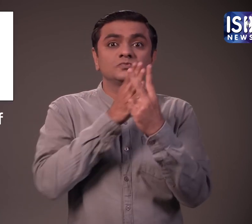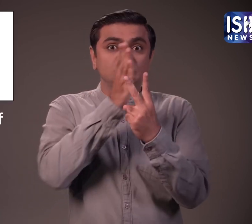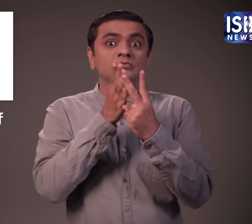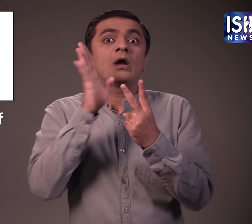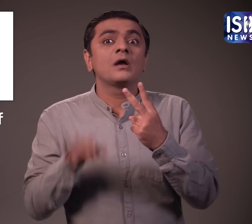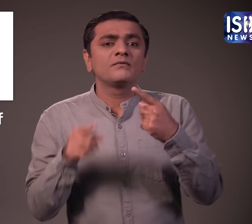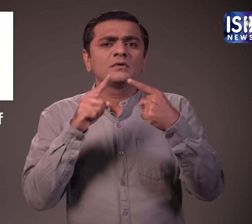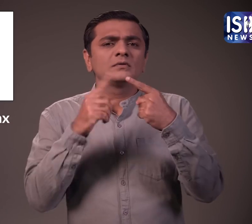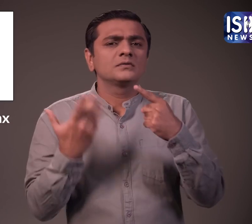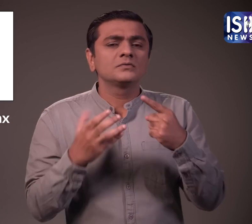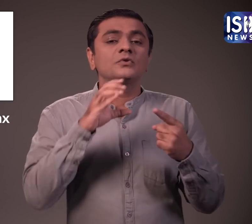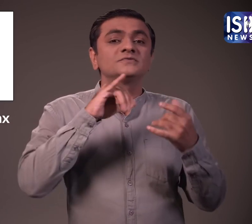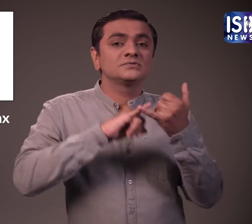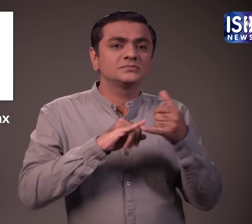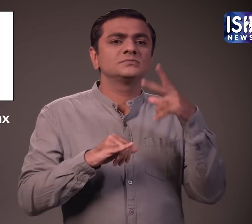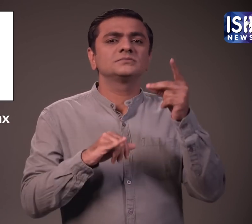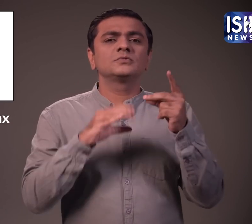कोरोना वैक्सीन बनाई है